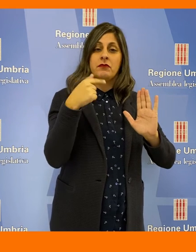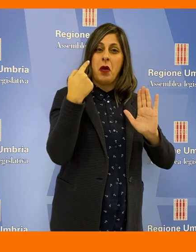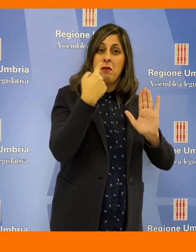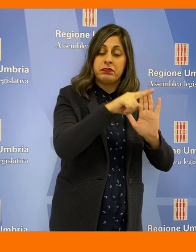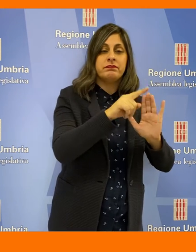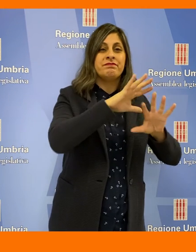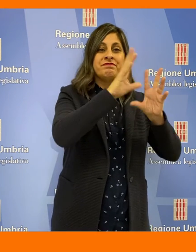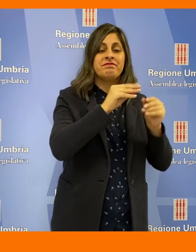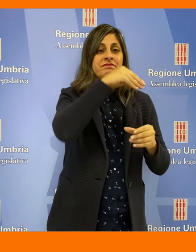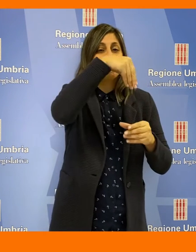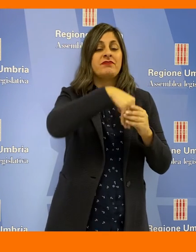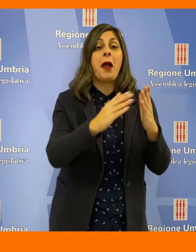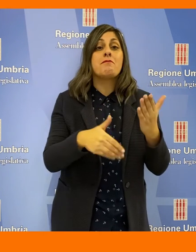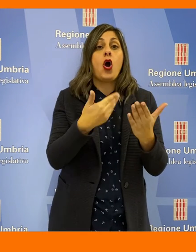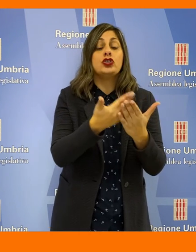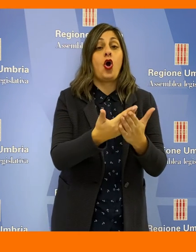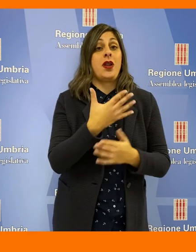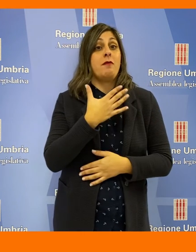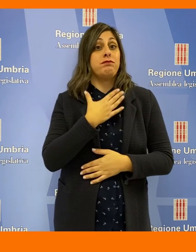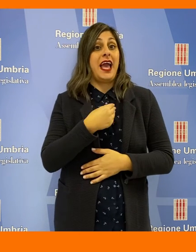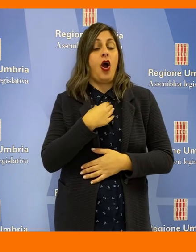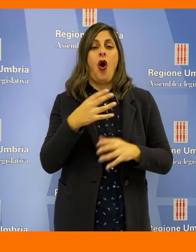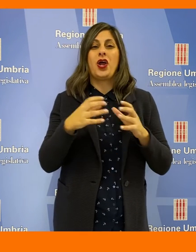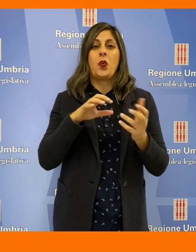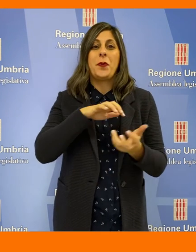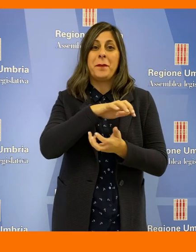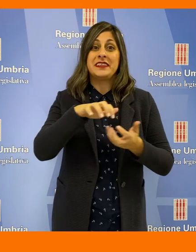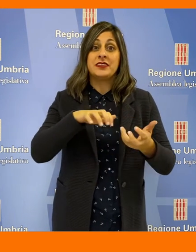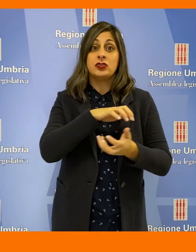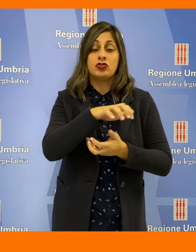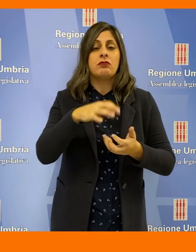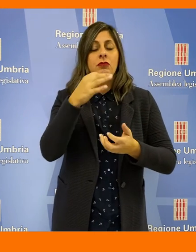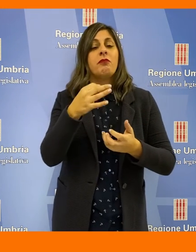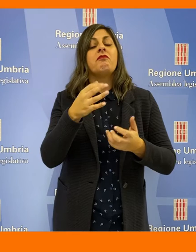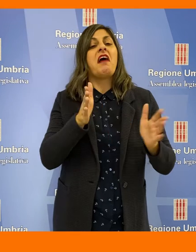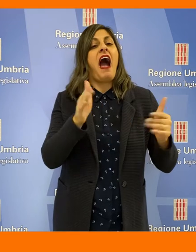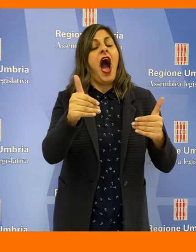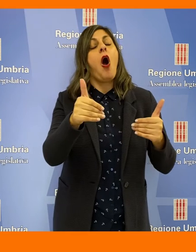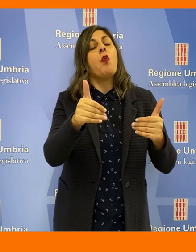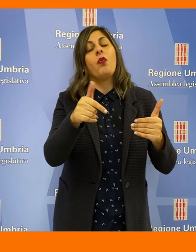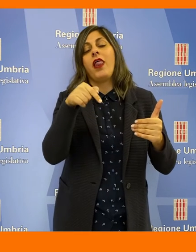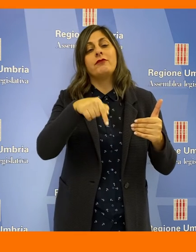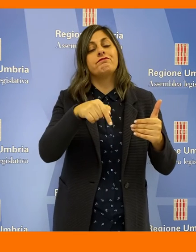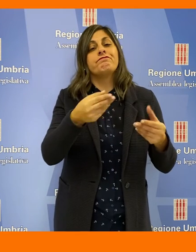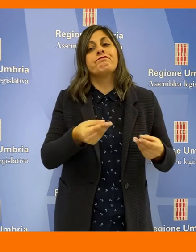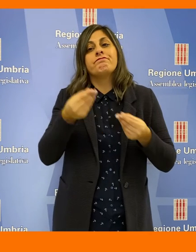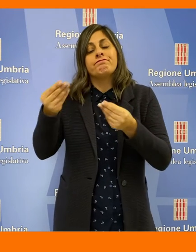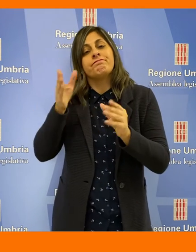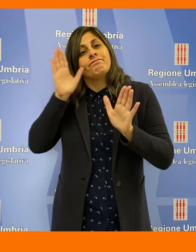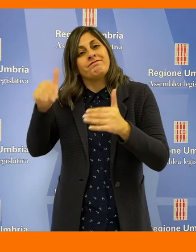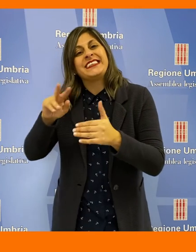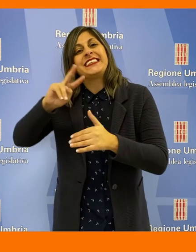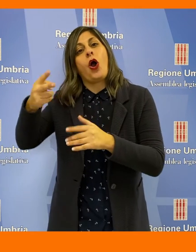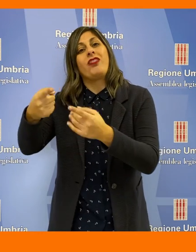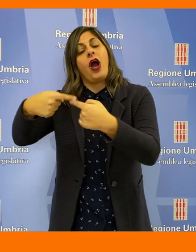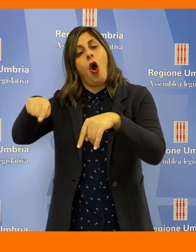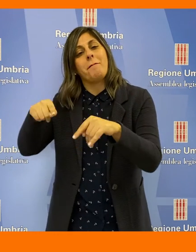è il dispositivo di una mozione del consigliere Vincenzo Bianconi del gruppo misto che l'Aula ha rimandato all'attenzione della seconda